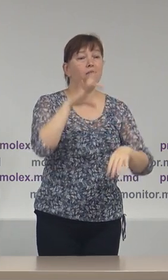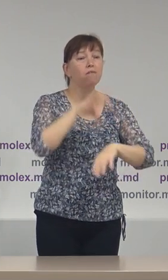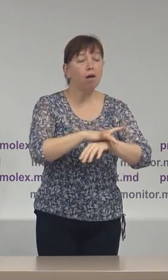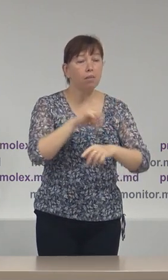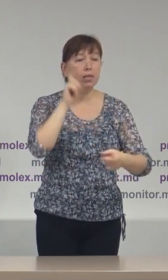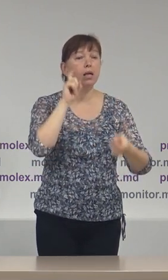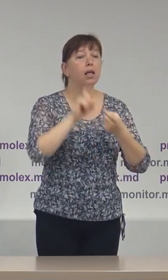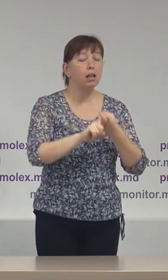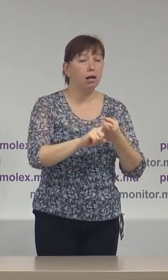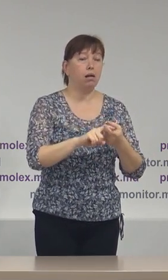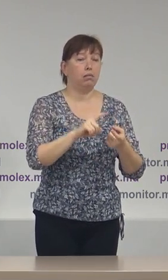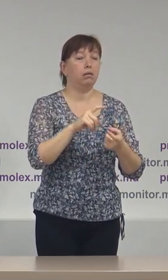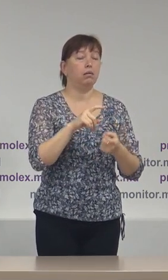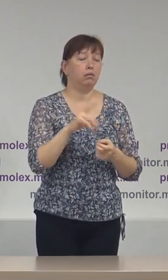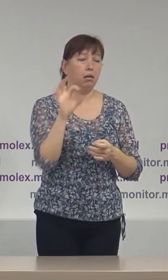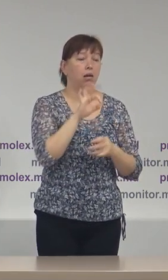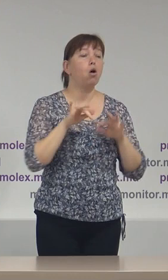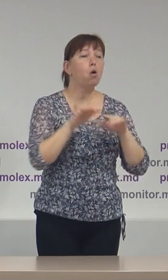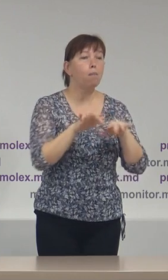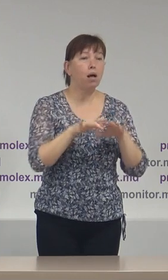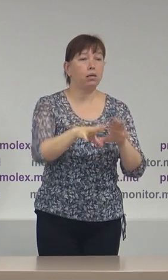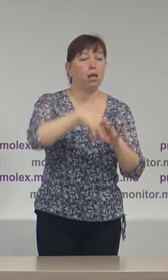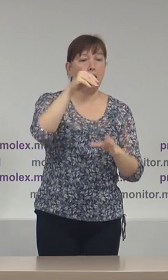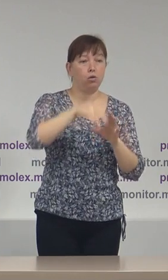legate de campania electorală.